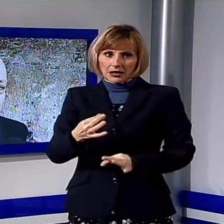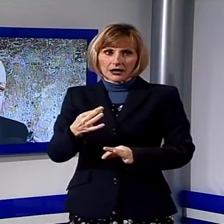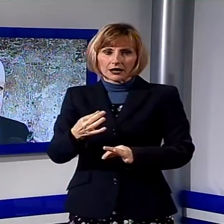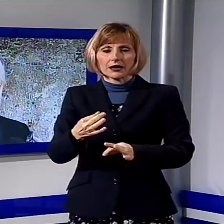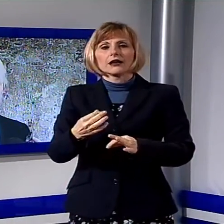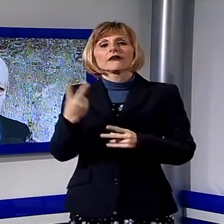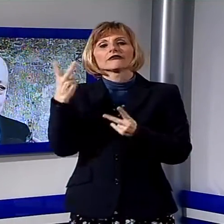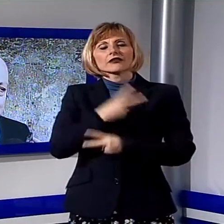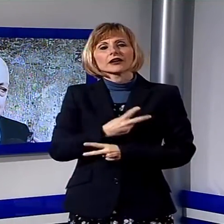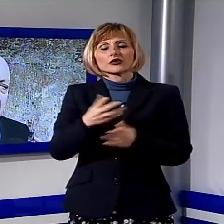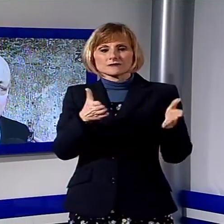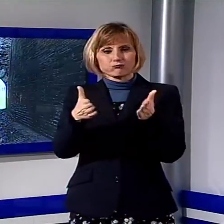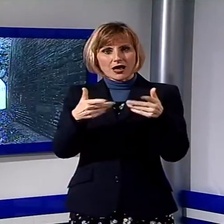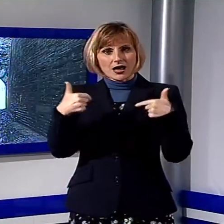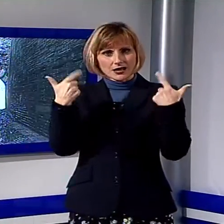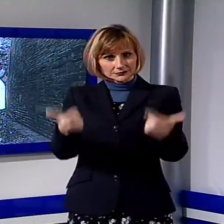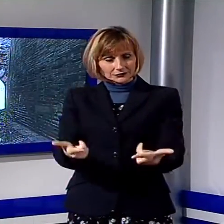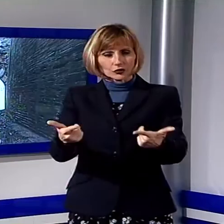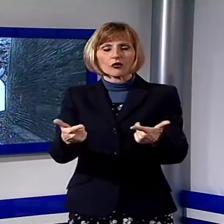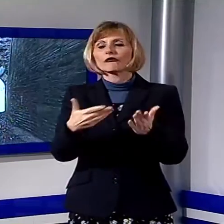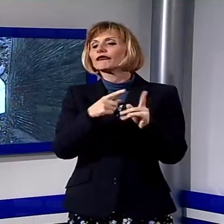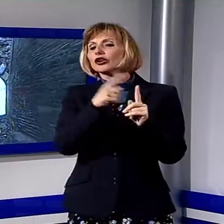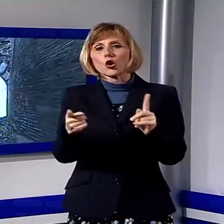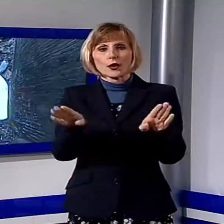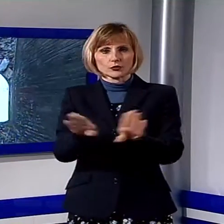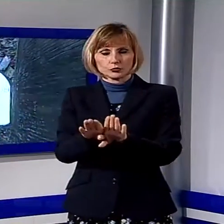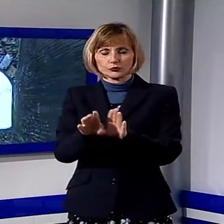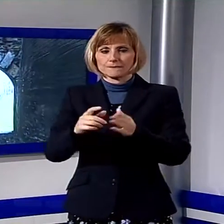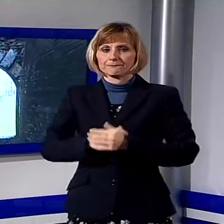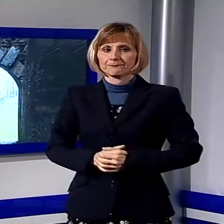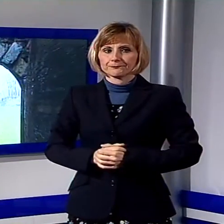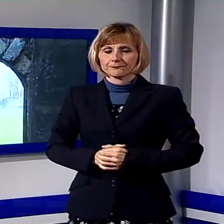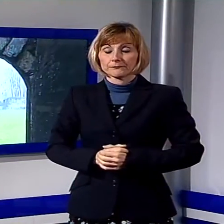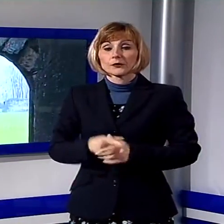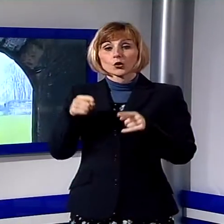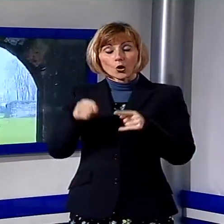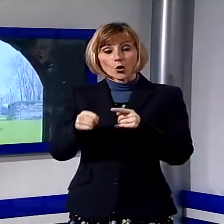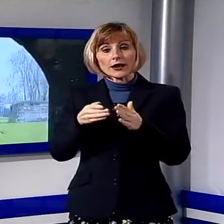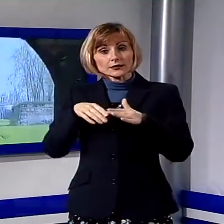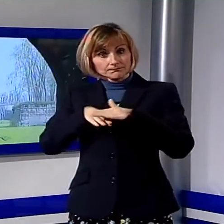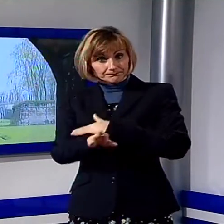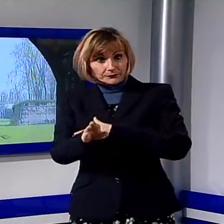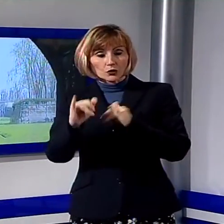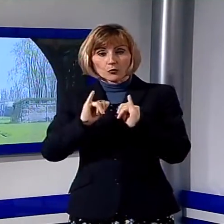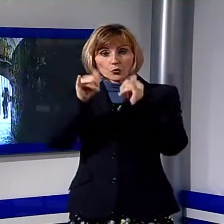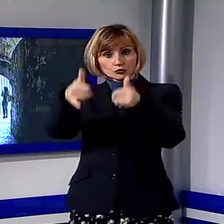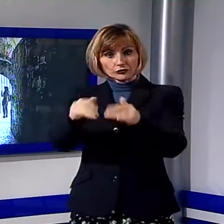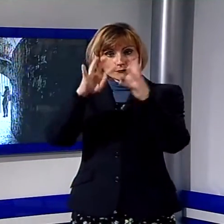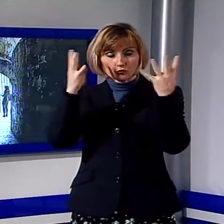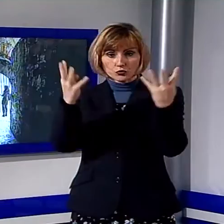della città di uno spazio che finora era precluso. Per adesso il sotterraneo non è ancora fruibile come sortita, vista la mancanza di collegamento tra gli